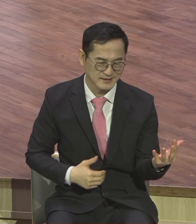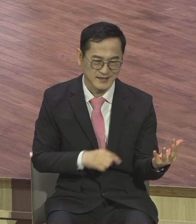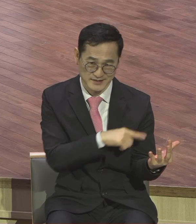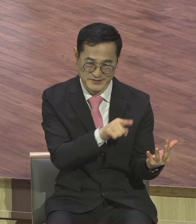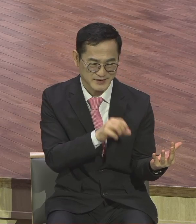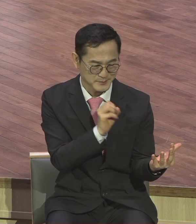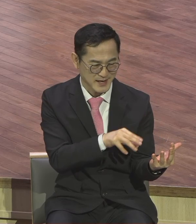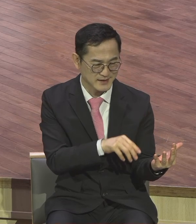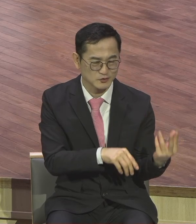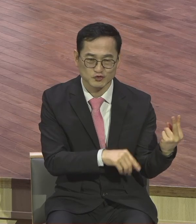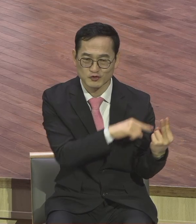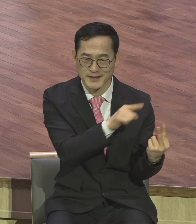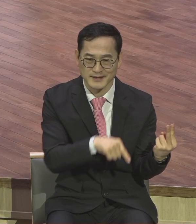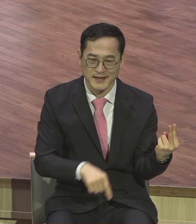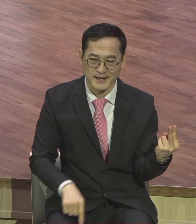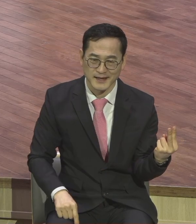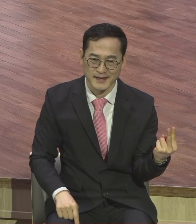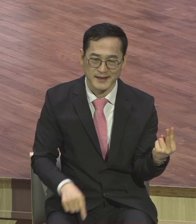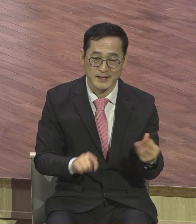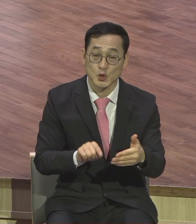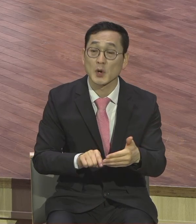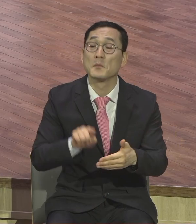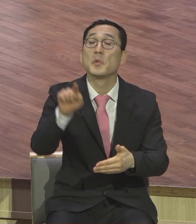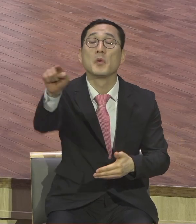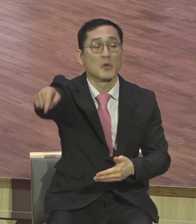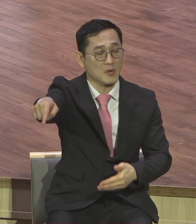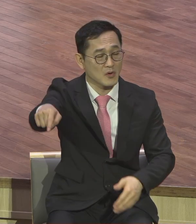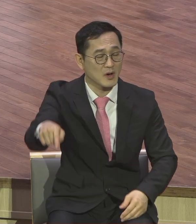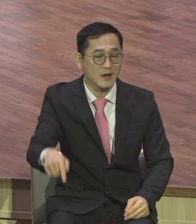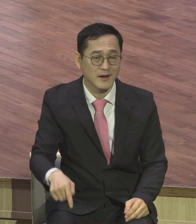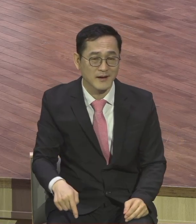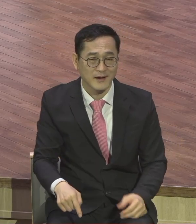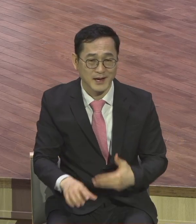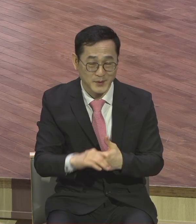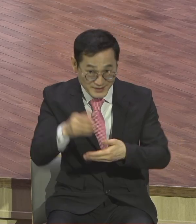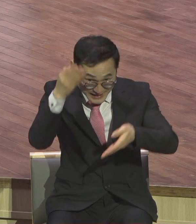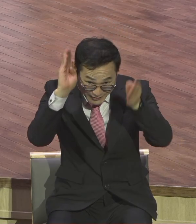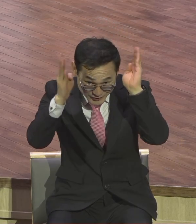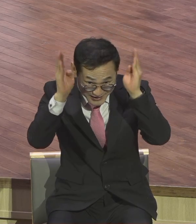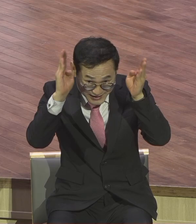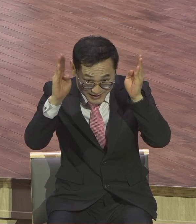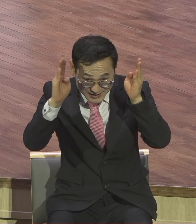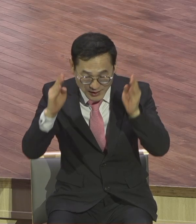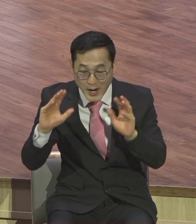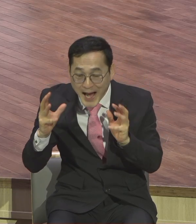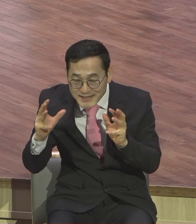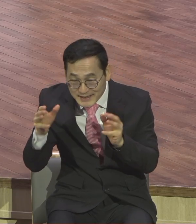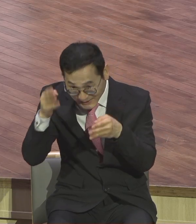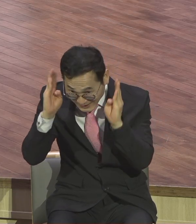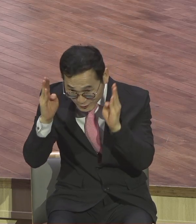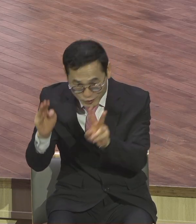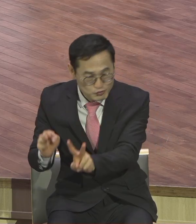매인 나귀와 나귀 새끼가 함께 있는데 그것을 풀어오라고 그렇게